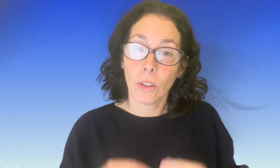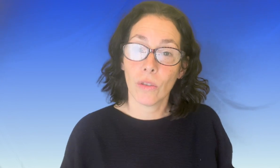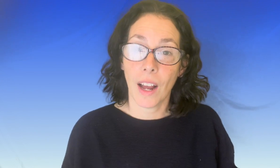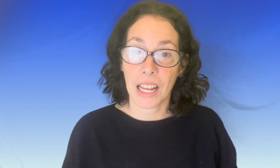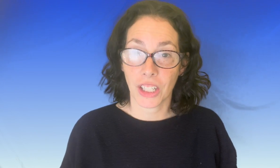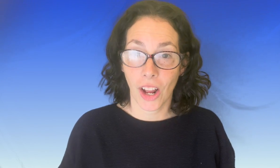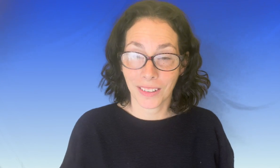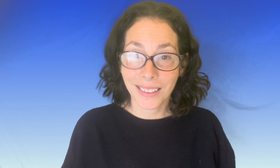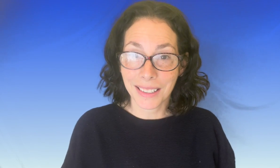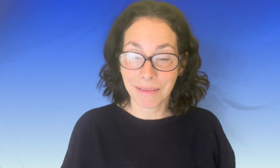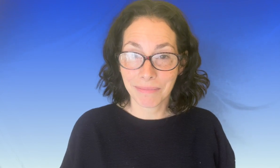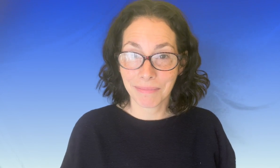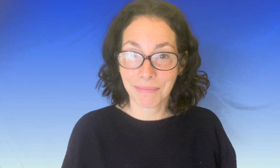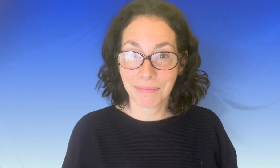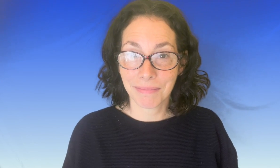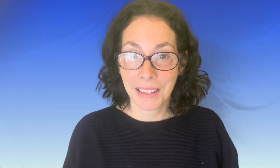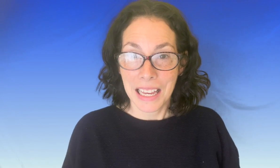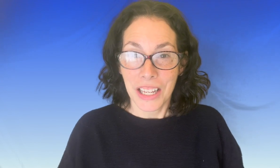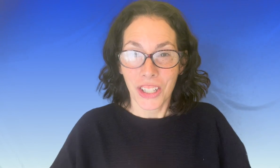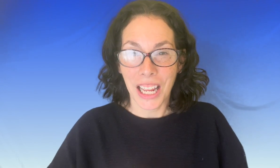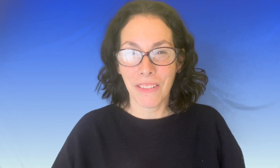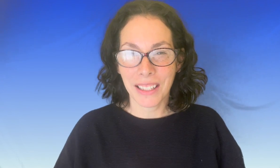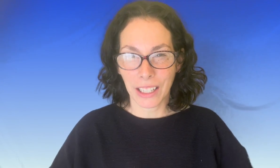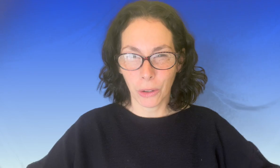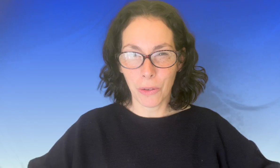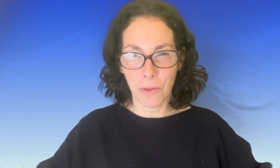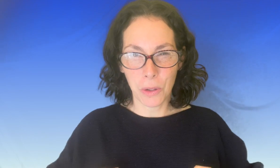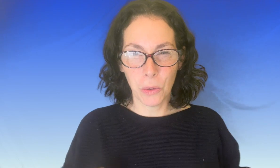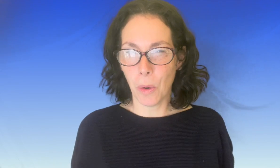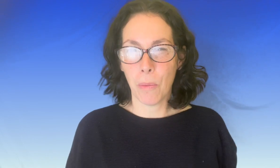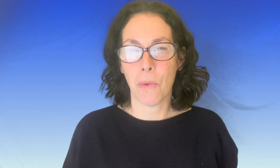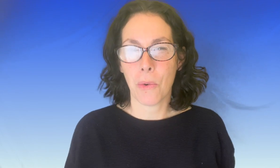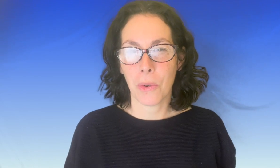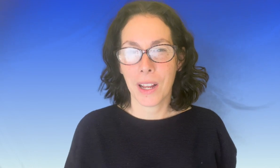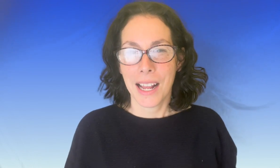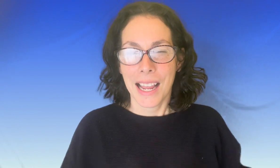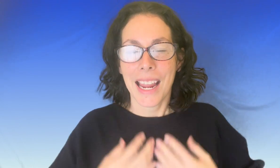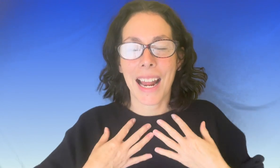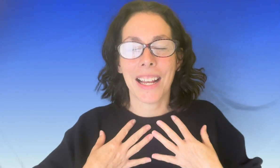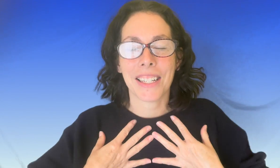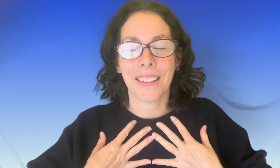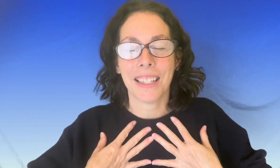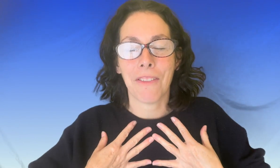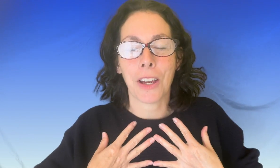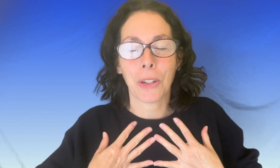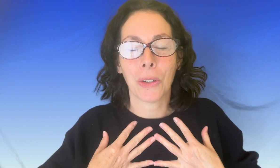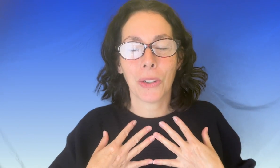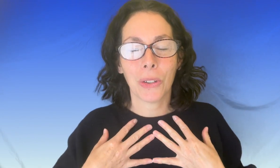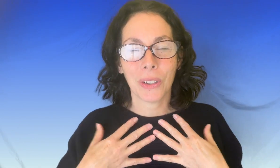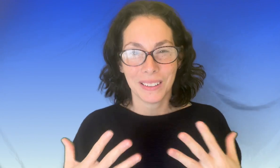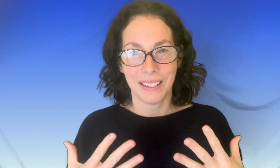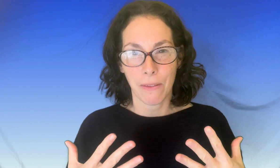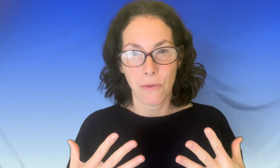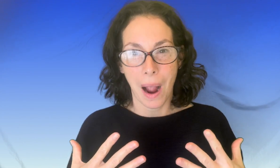tu vas la chanter je t'invite à te lever debout et à la chanter avec toute ta voix